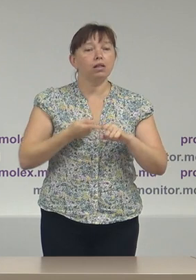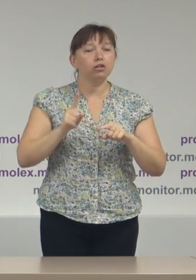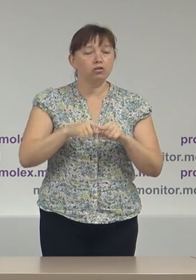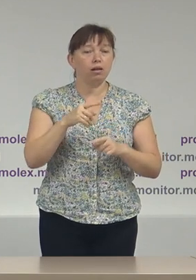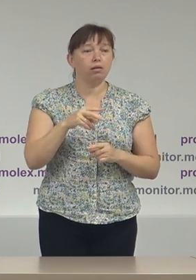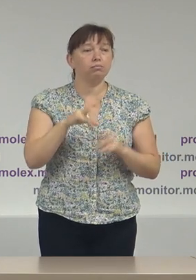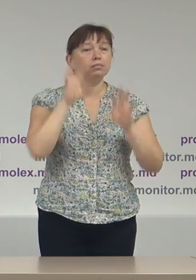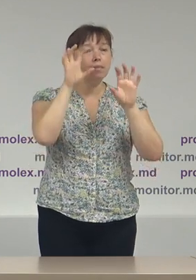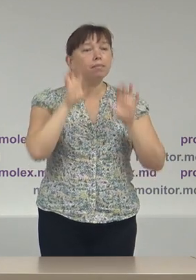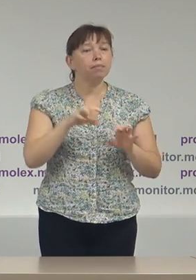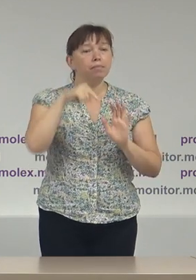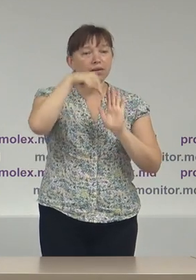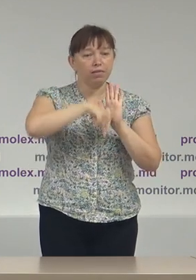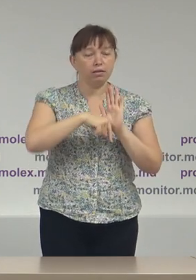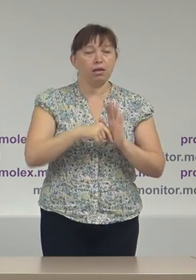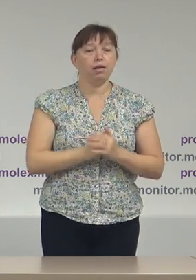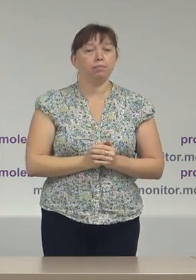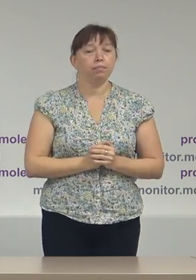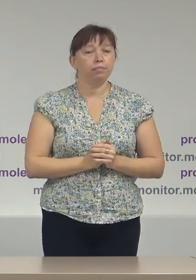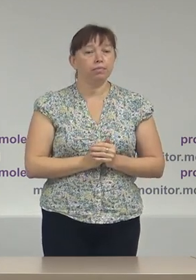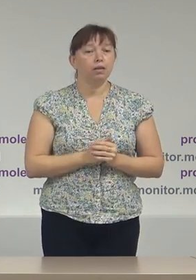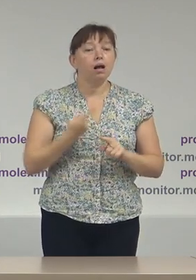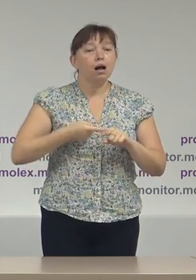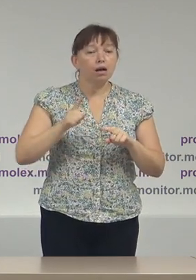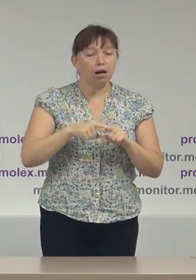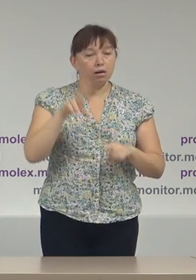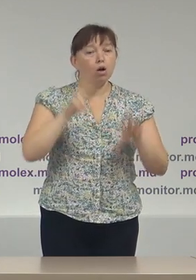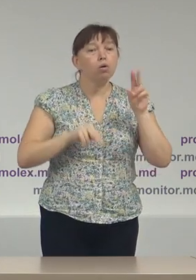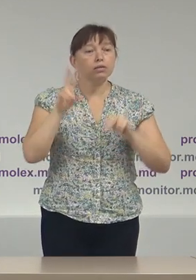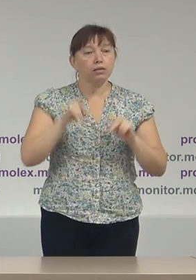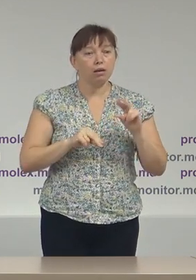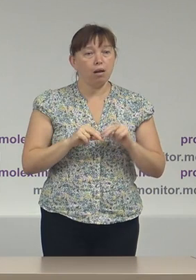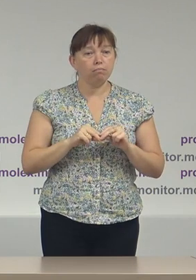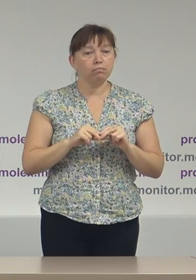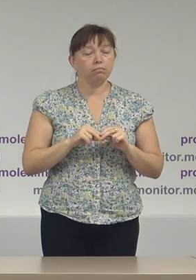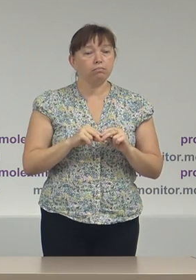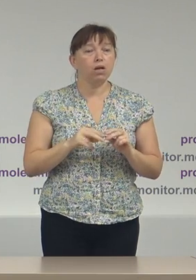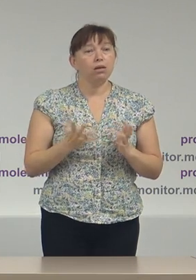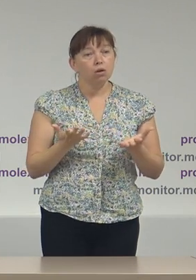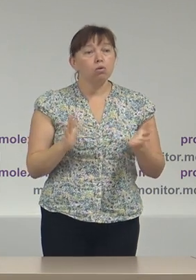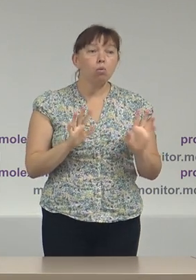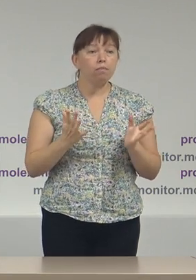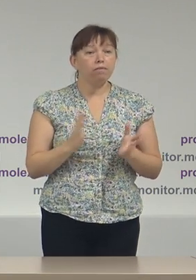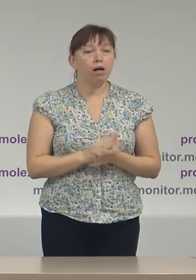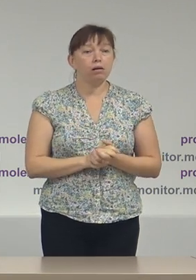prevederi ale cadrului legal pe care le considerăm cumva